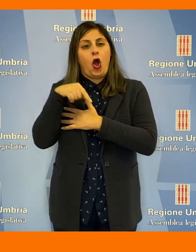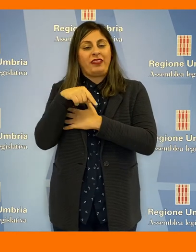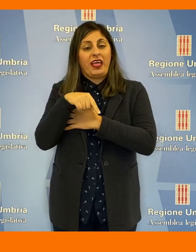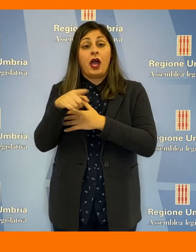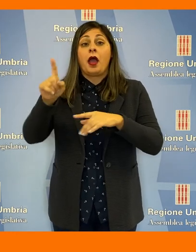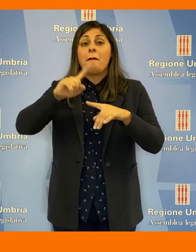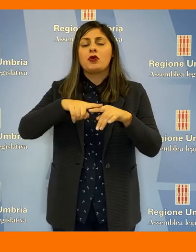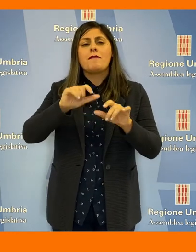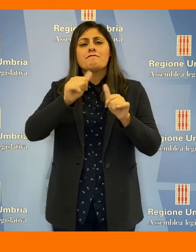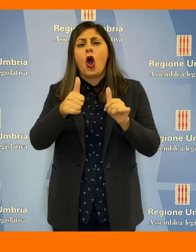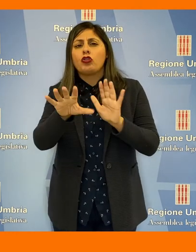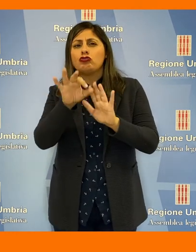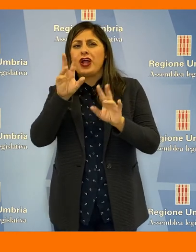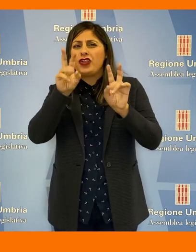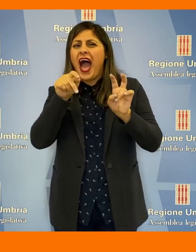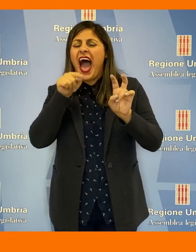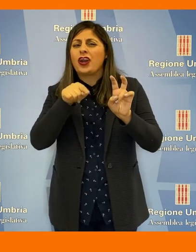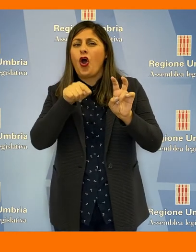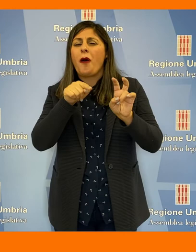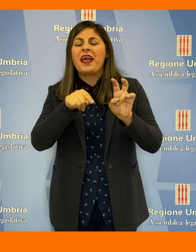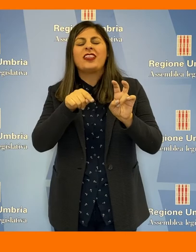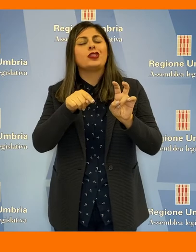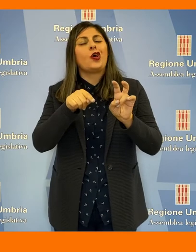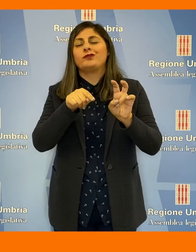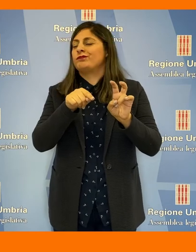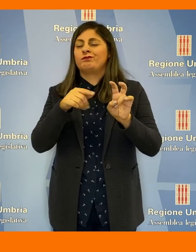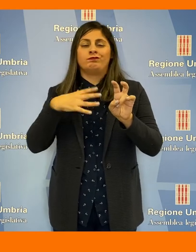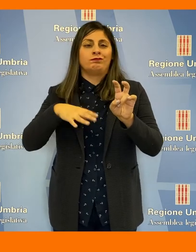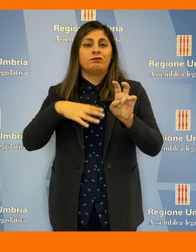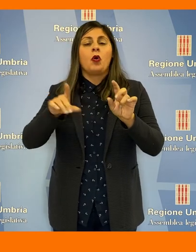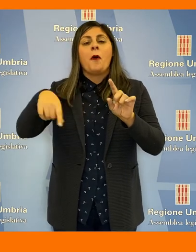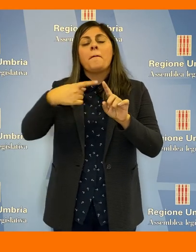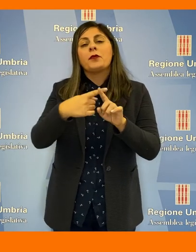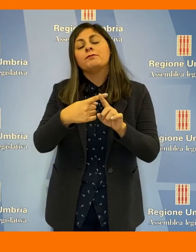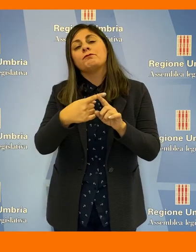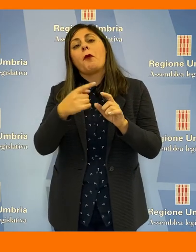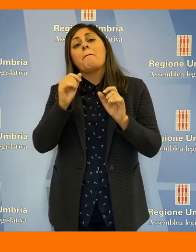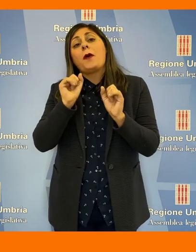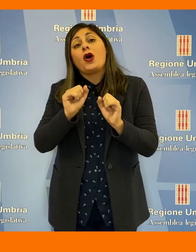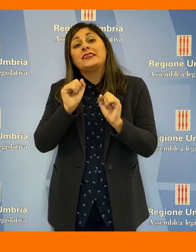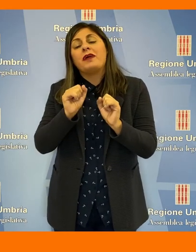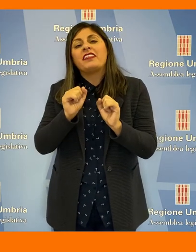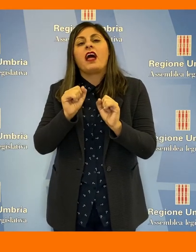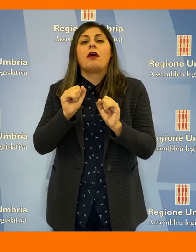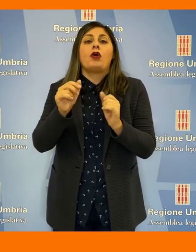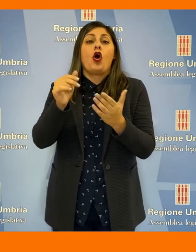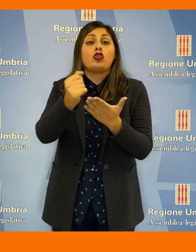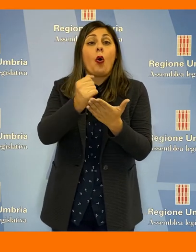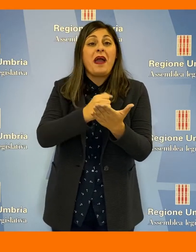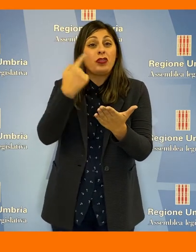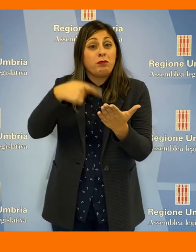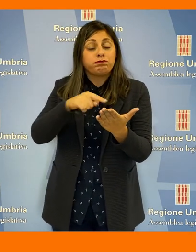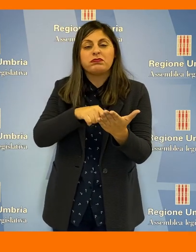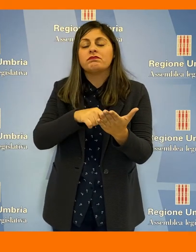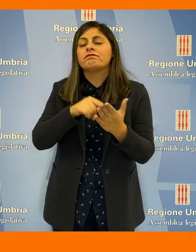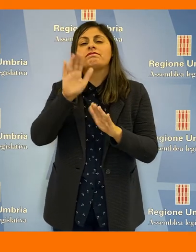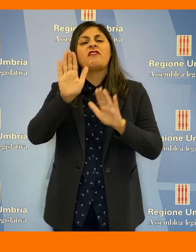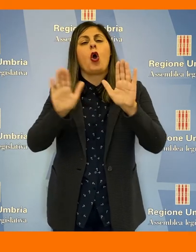la stessa modalità scelta per affrontare l'argomento in analisi, emette in discussione l'opportunità di votare un documento così impostato.